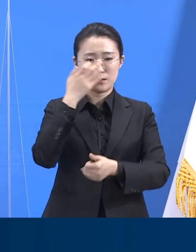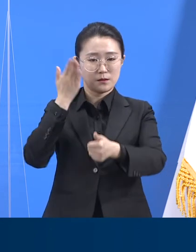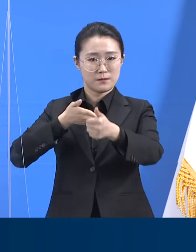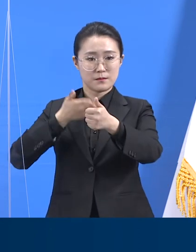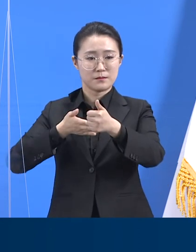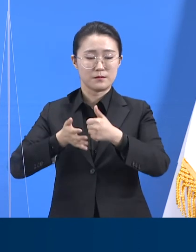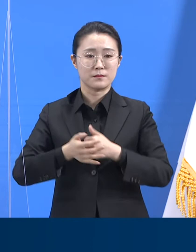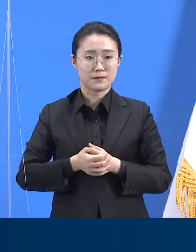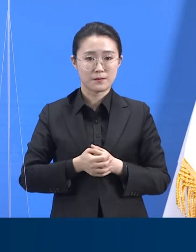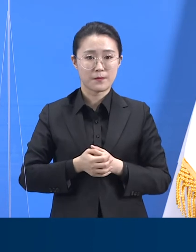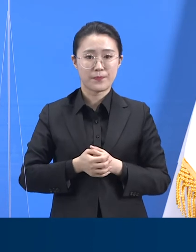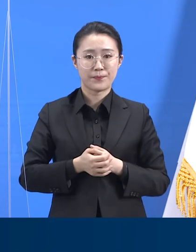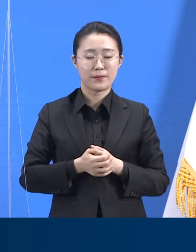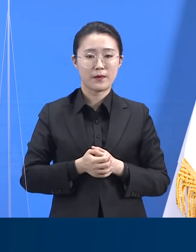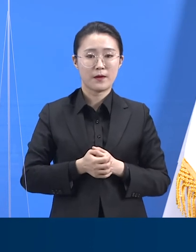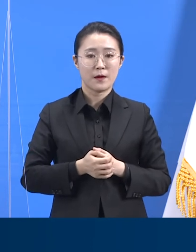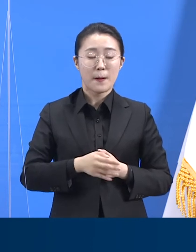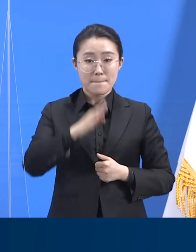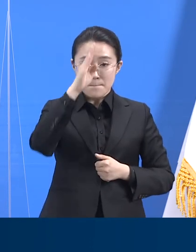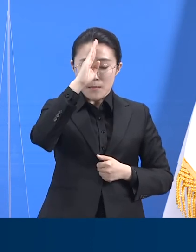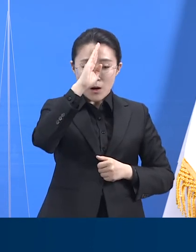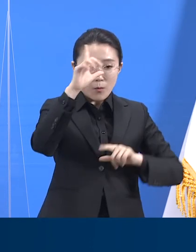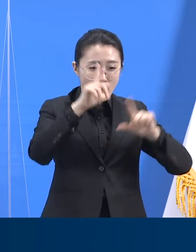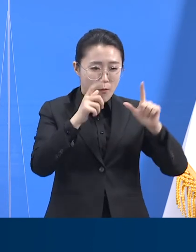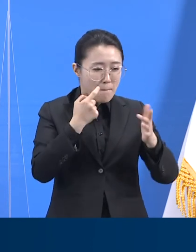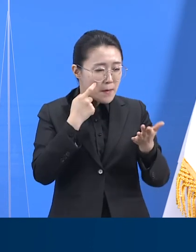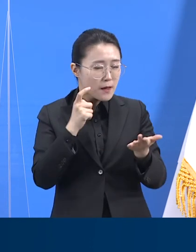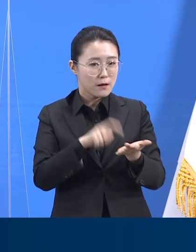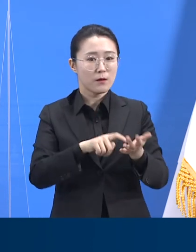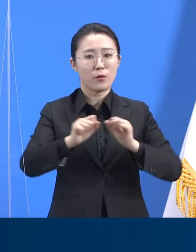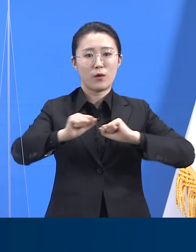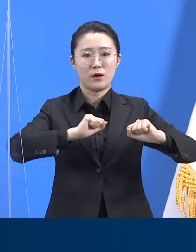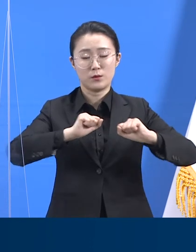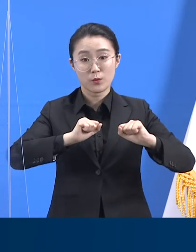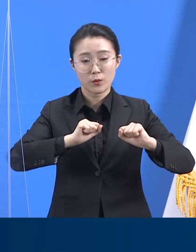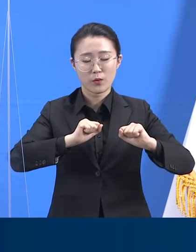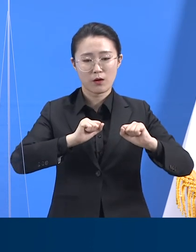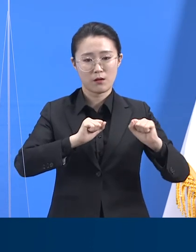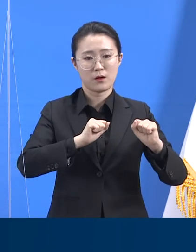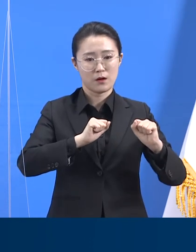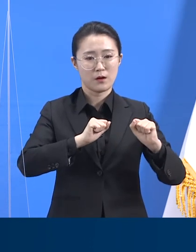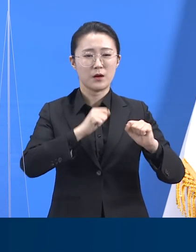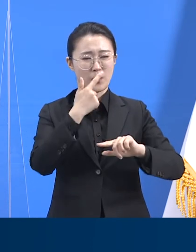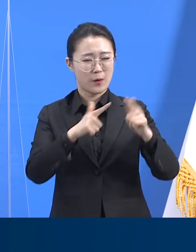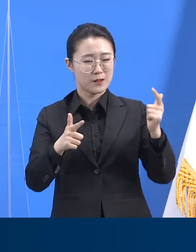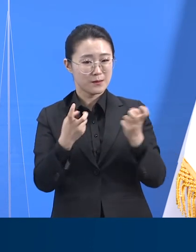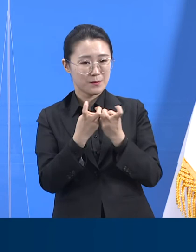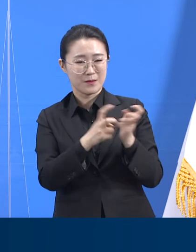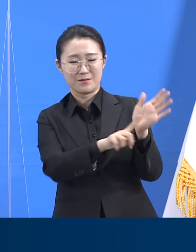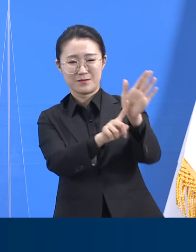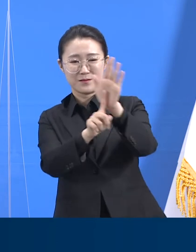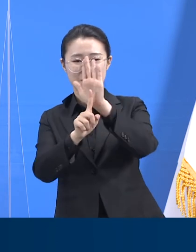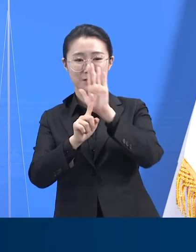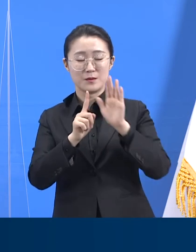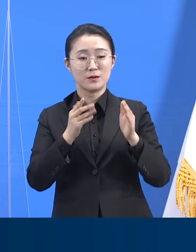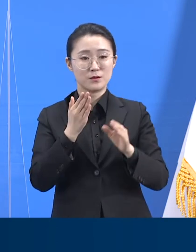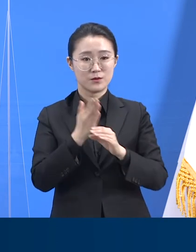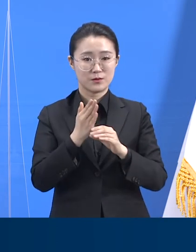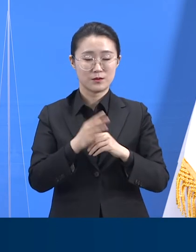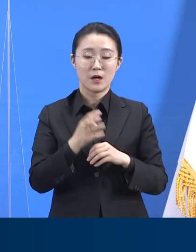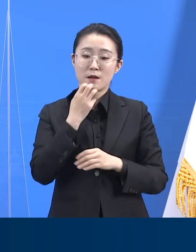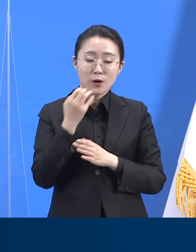발견 캠페인의 메인 슬로건으로 다양한 매체를 활용 적극 홍보하고 있는 중입니다. 경기도 홈페이지,